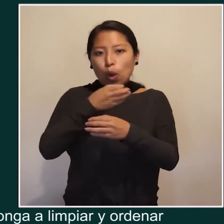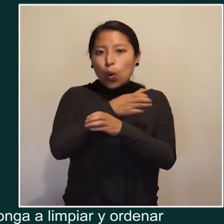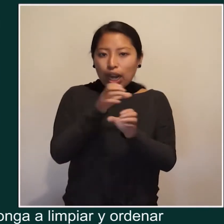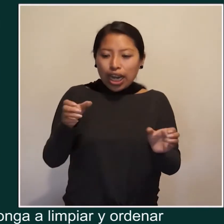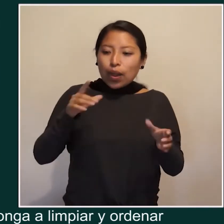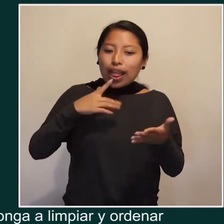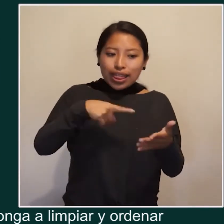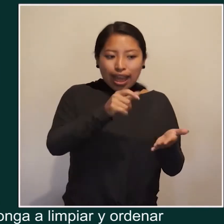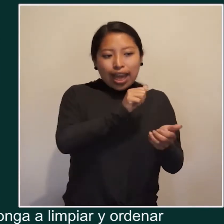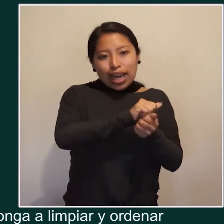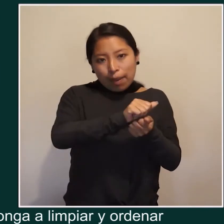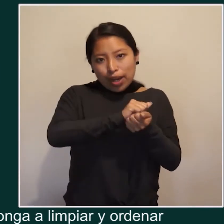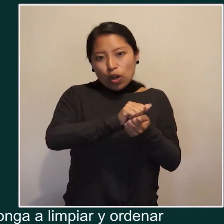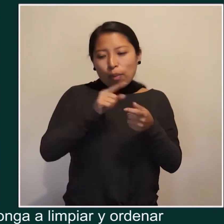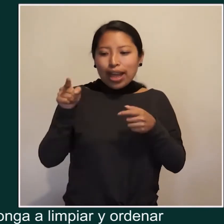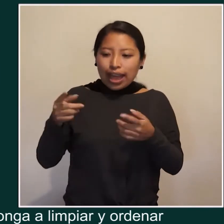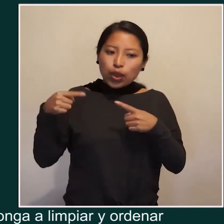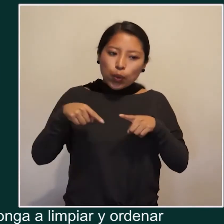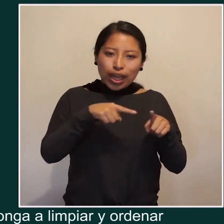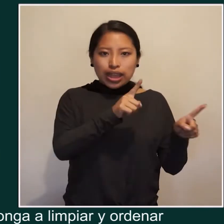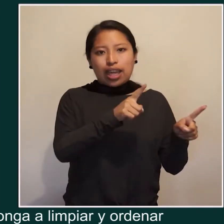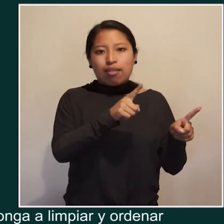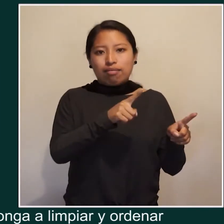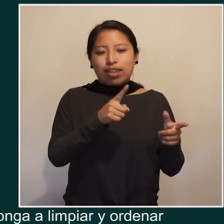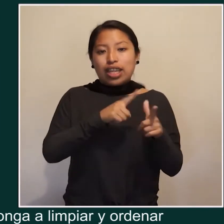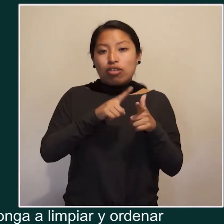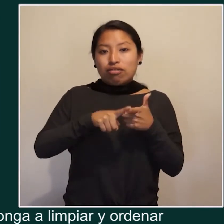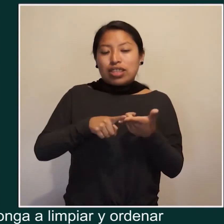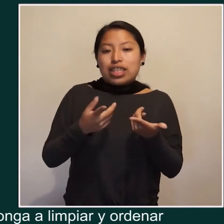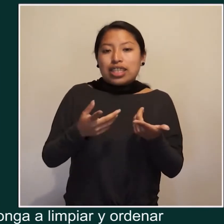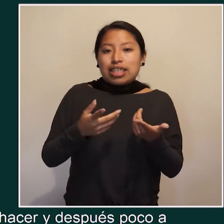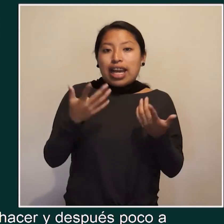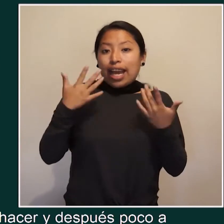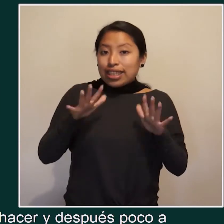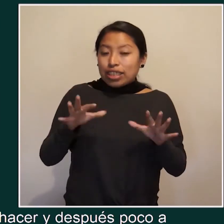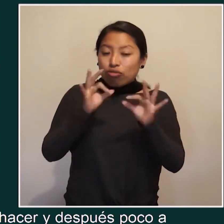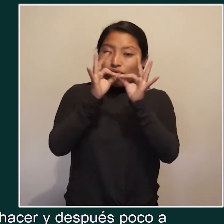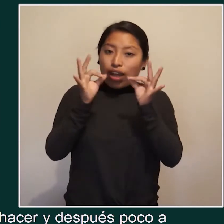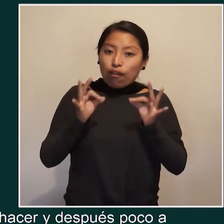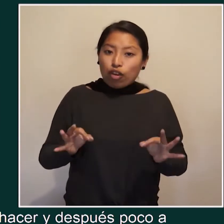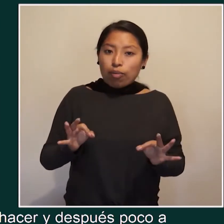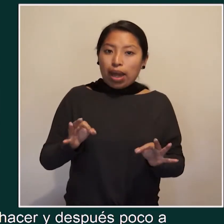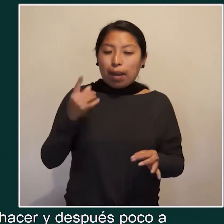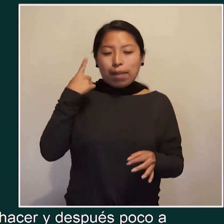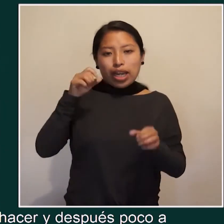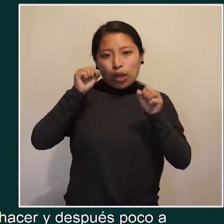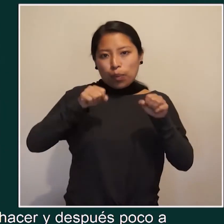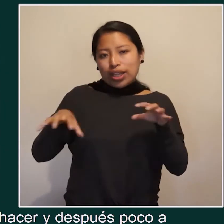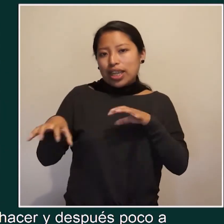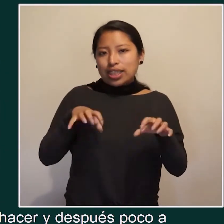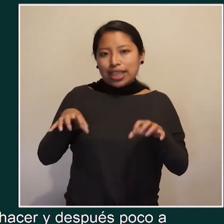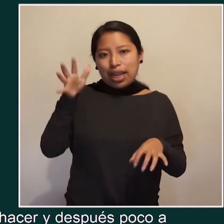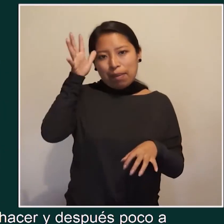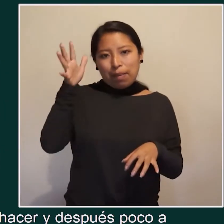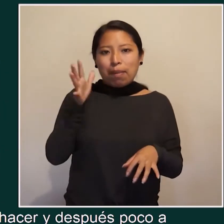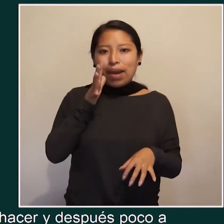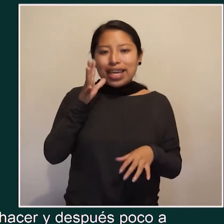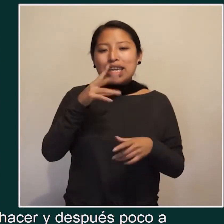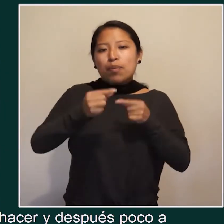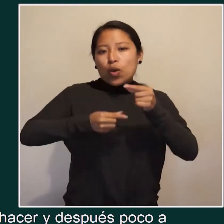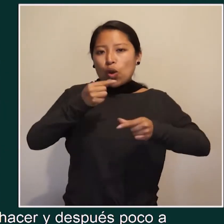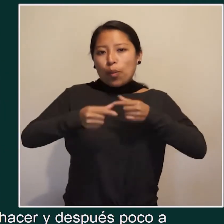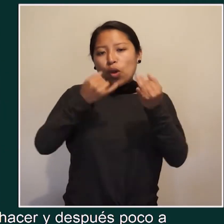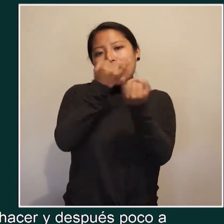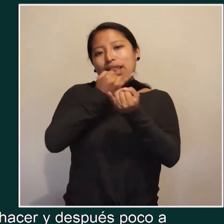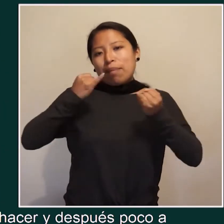se ponga a llevar la ropa que tiene lo que es de parte de él. Es lo único que puede ser y después, poco a poco, ya